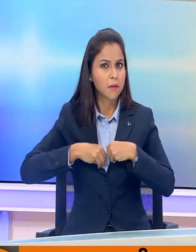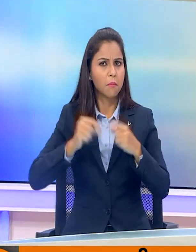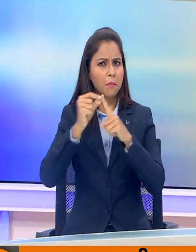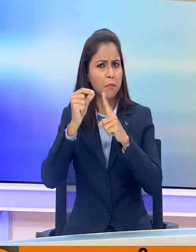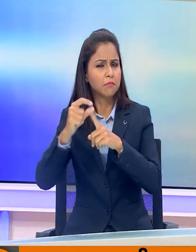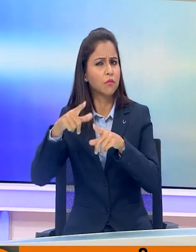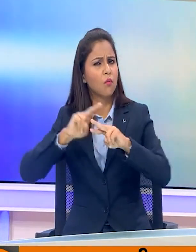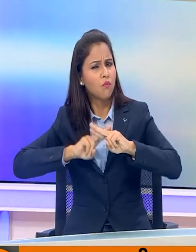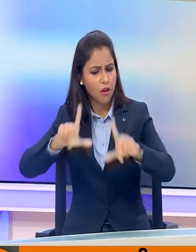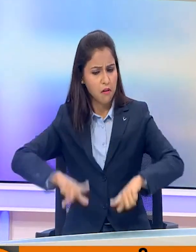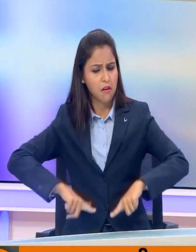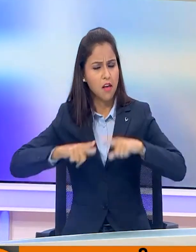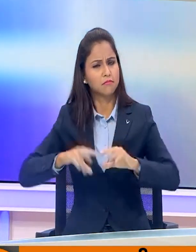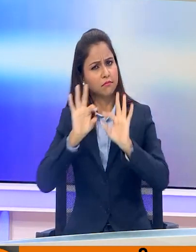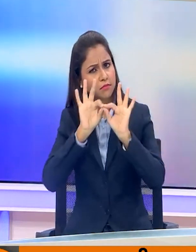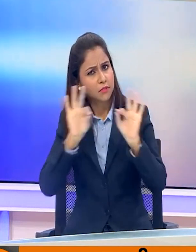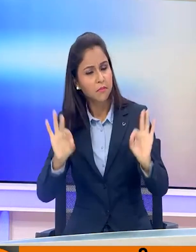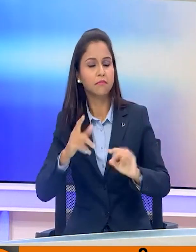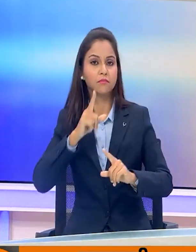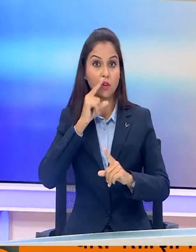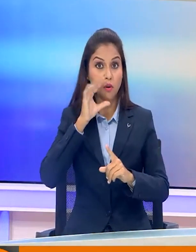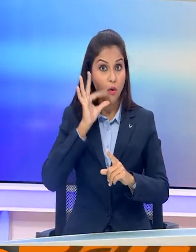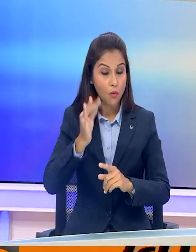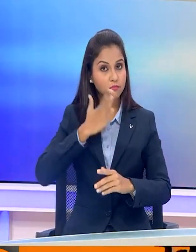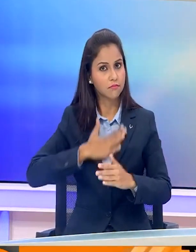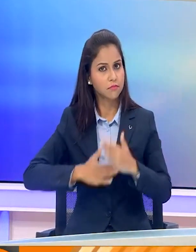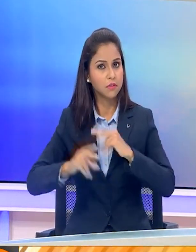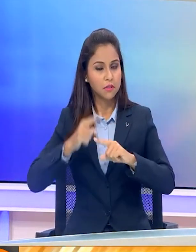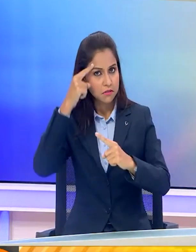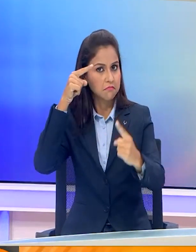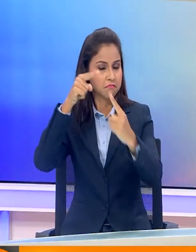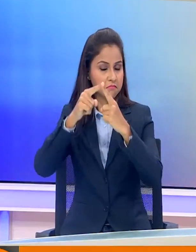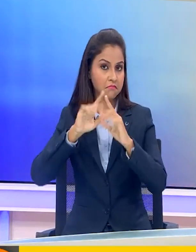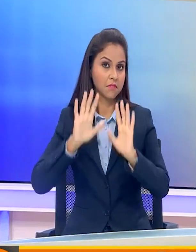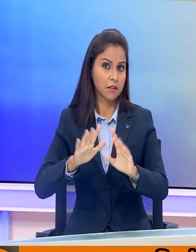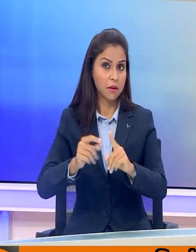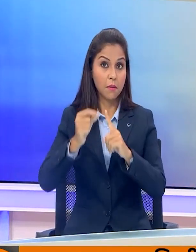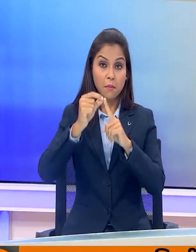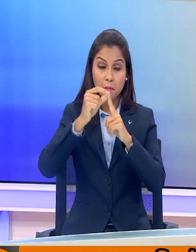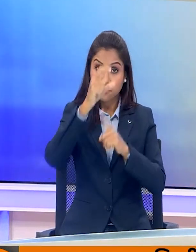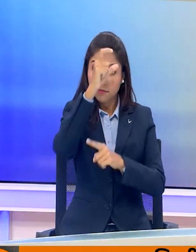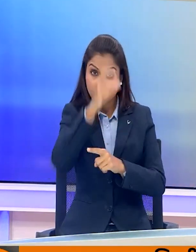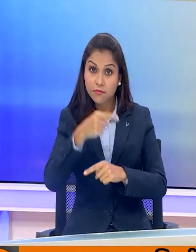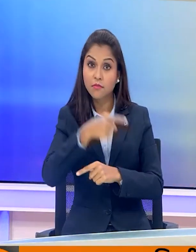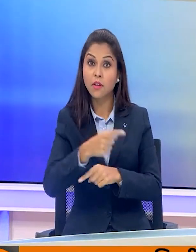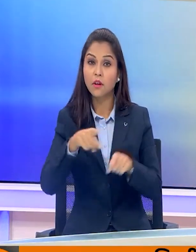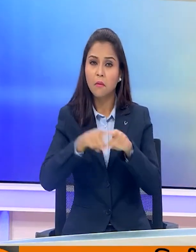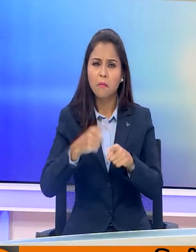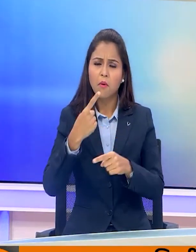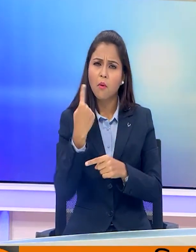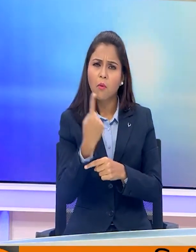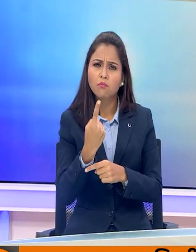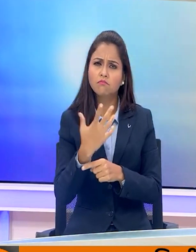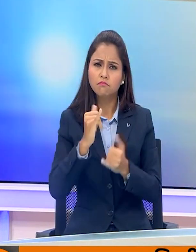पूरा जीवन सादगी, इमांदारी और प्रिर्णा की मिसाल है पंडित दीन दयाल उपाध्याई मात्र